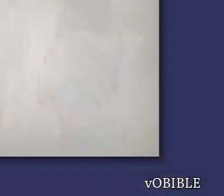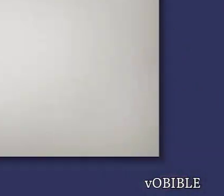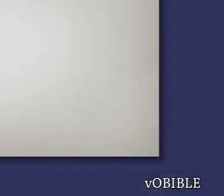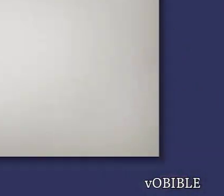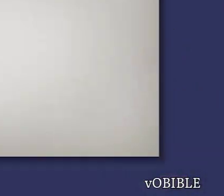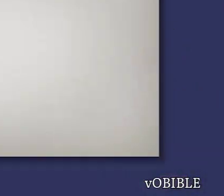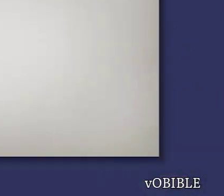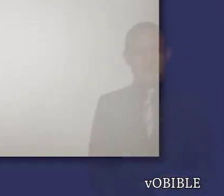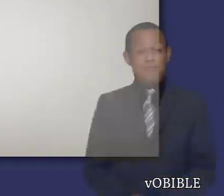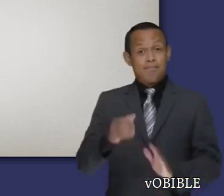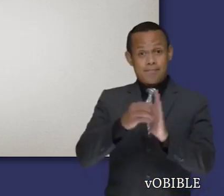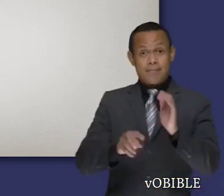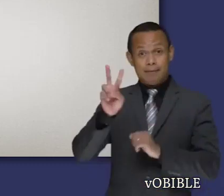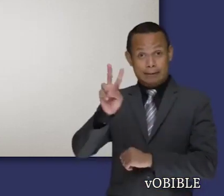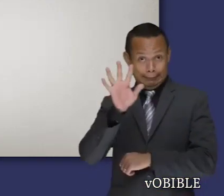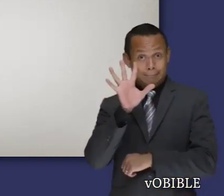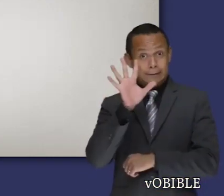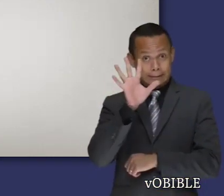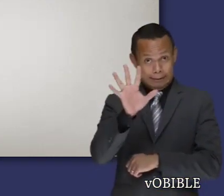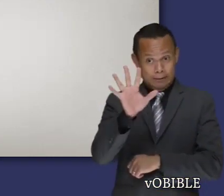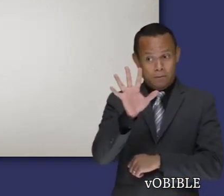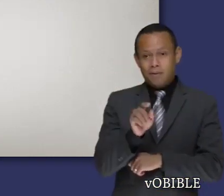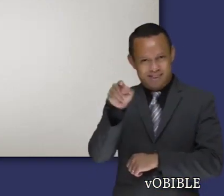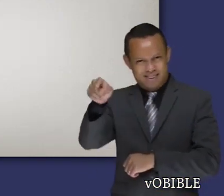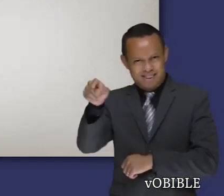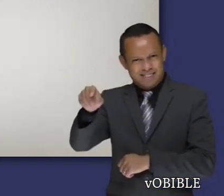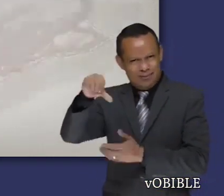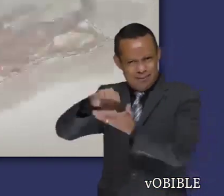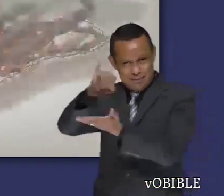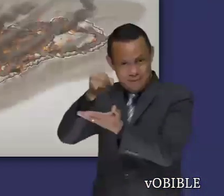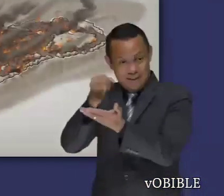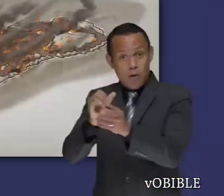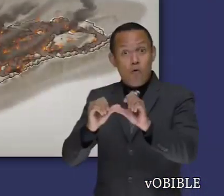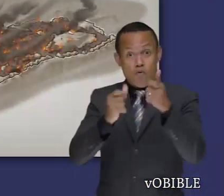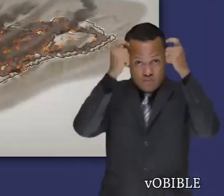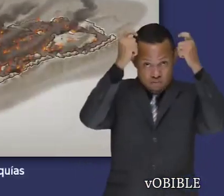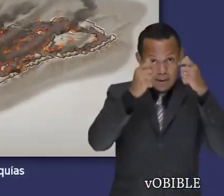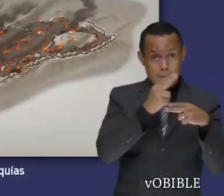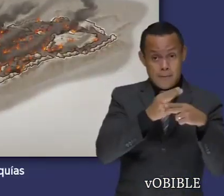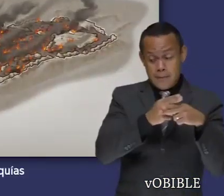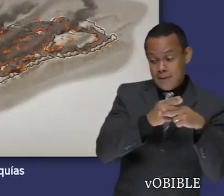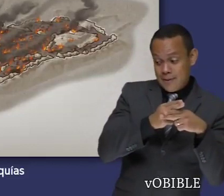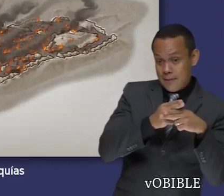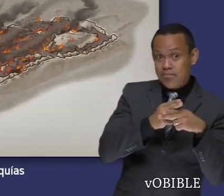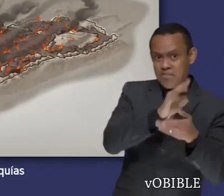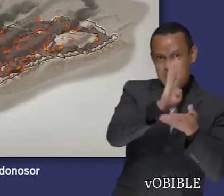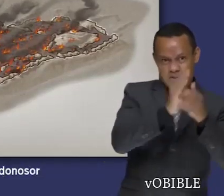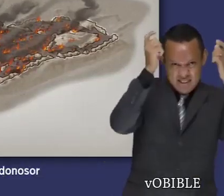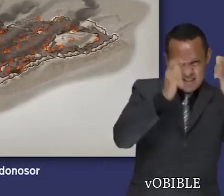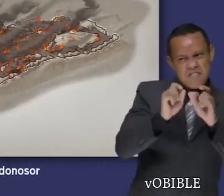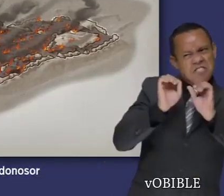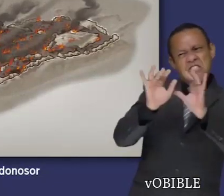meses. En el capítulo 25, Mientras reina Sedequías, Nabucodonosor vuelve a atacar Jerusalén.